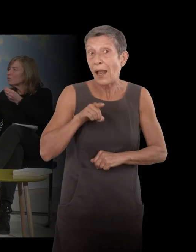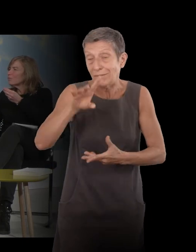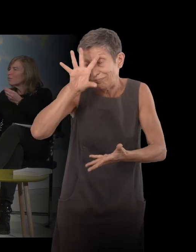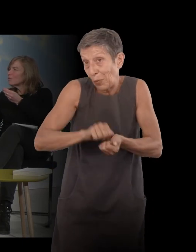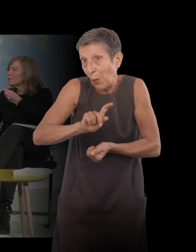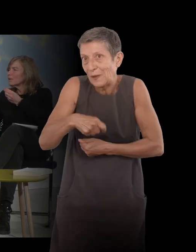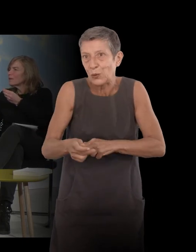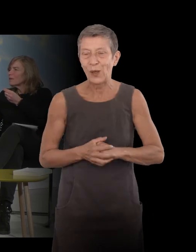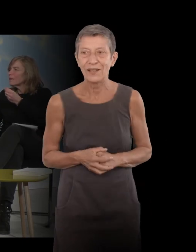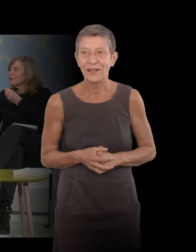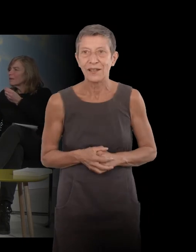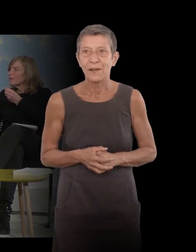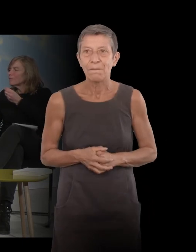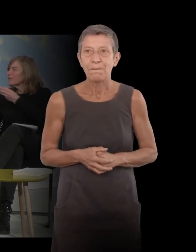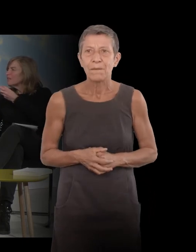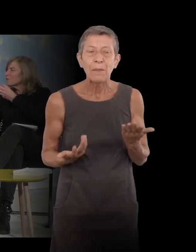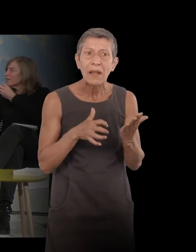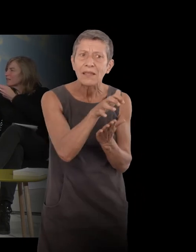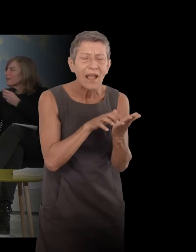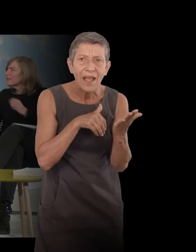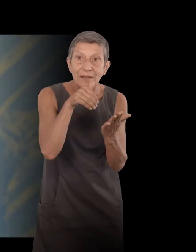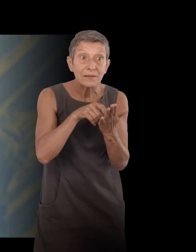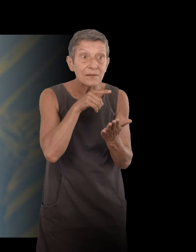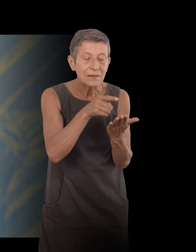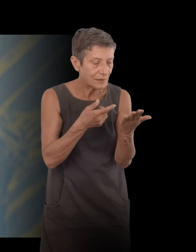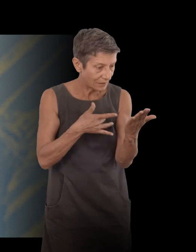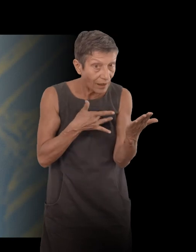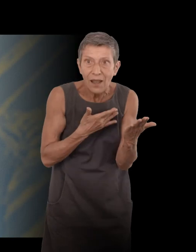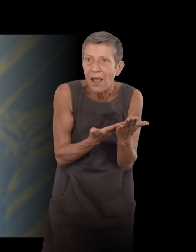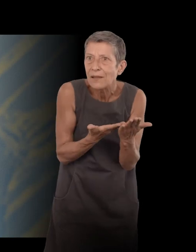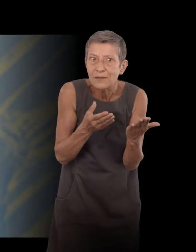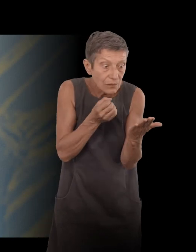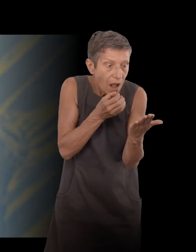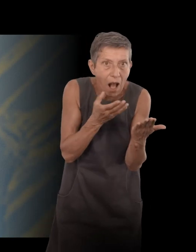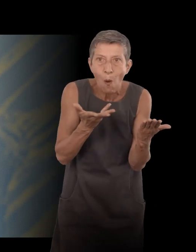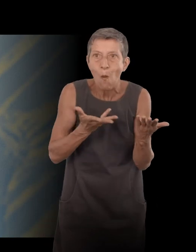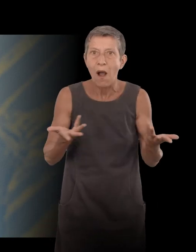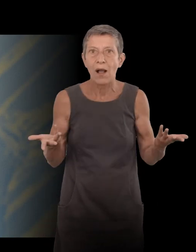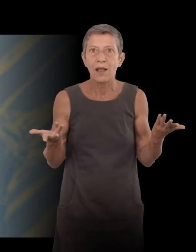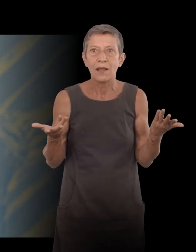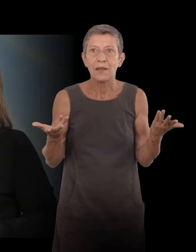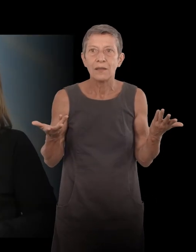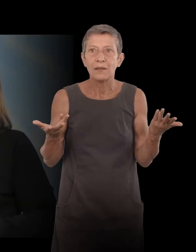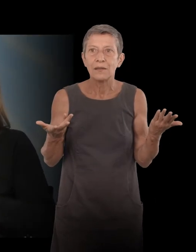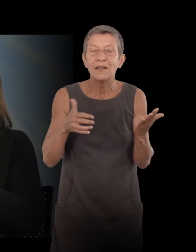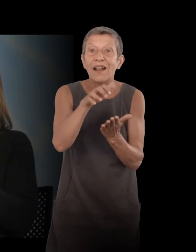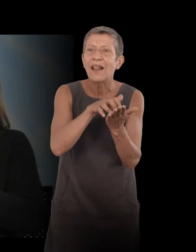fascine ? Pourquoi ça reste, ce texte de La Ronde ?